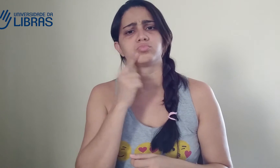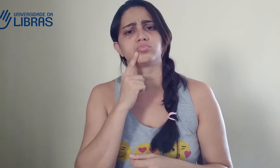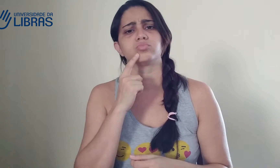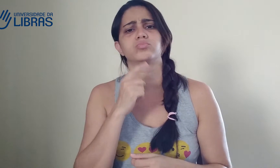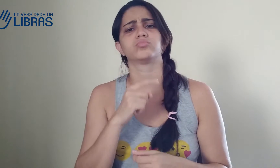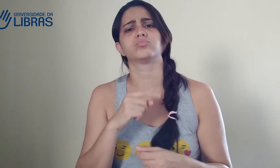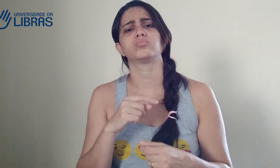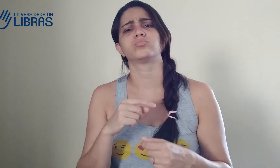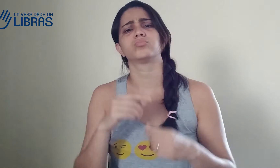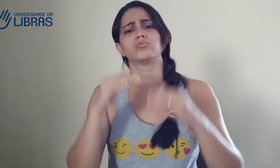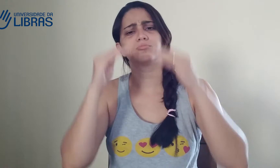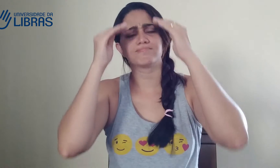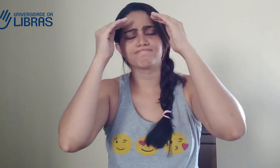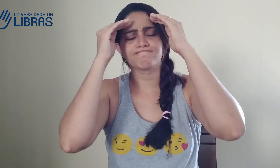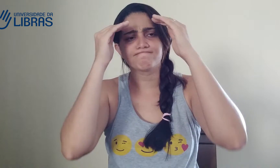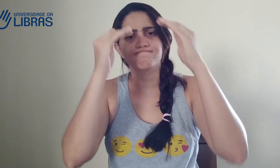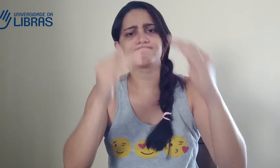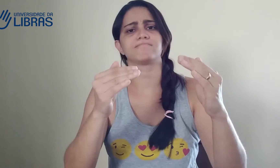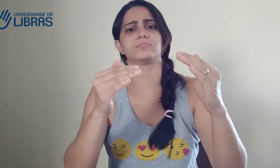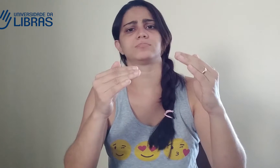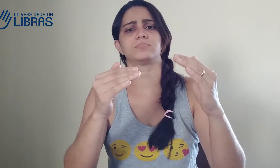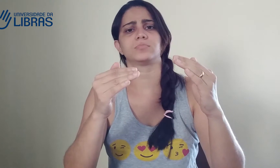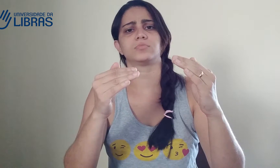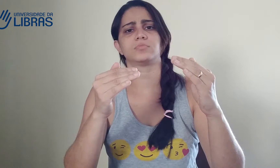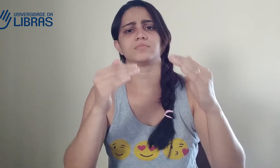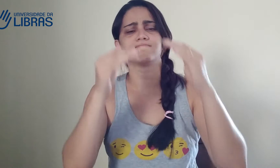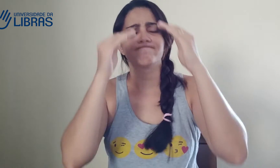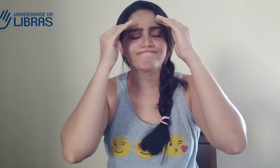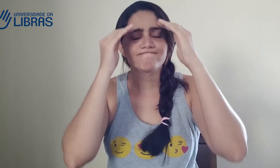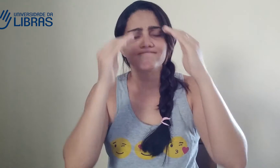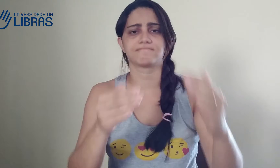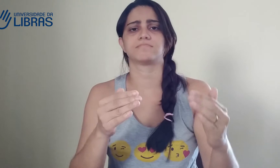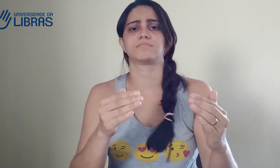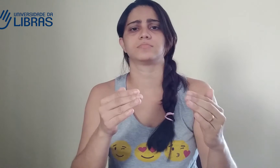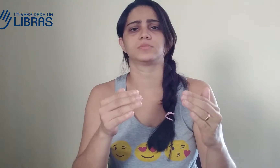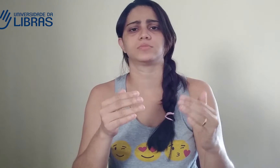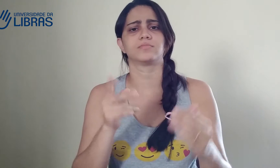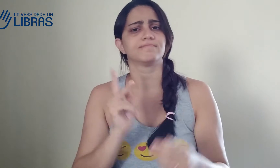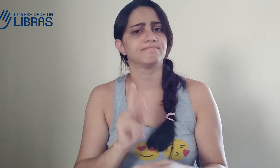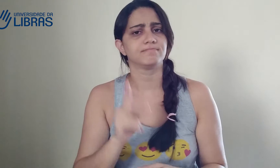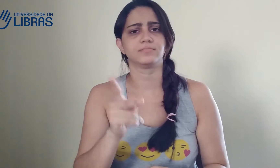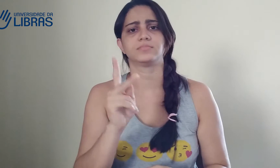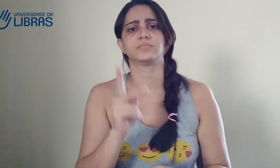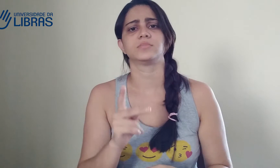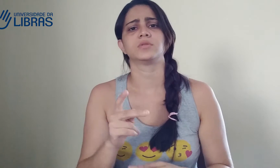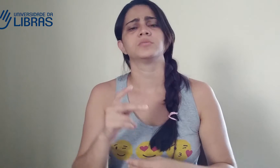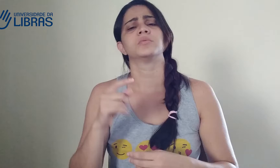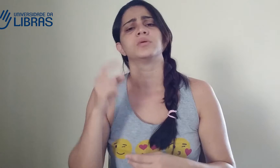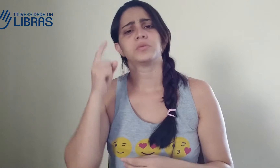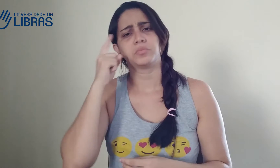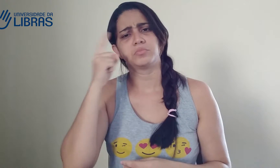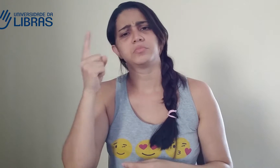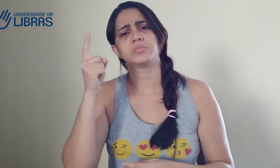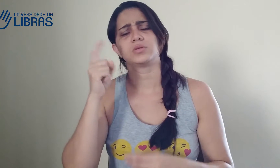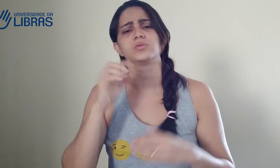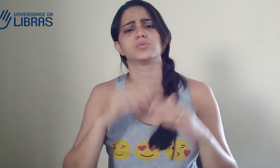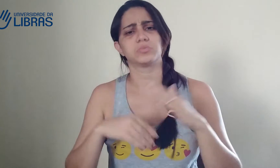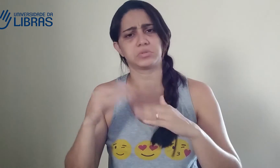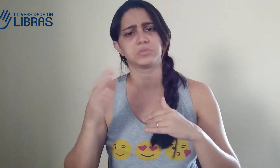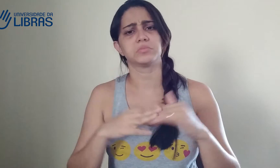que passe emoção, que mostre emoção para o surdo. E aí eu fiquei pensando assim, deve existir um respeito, né? Por essa